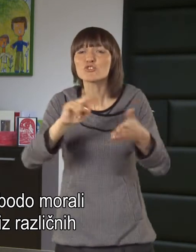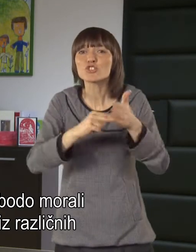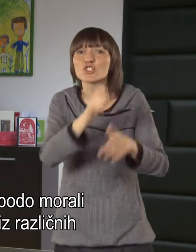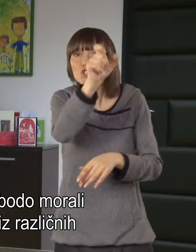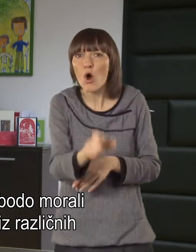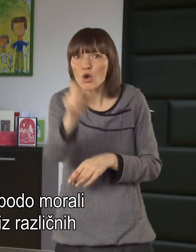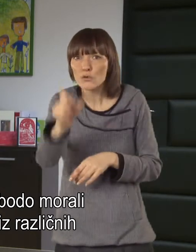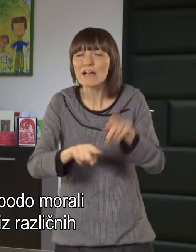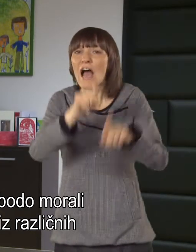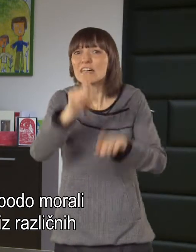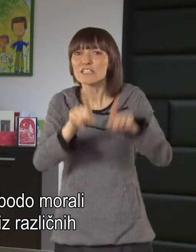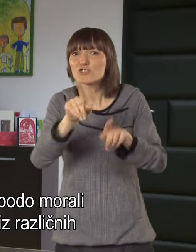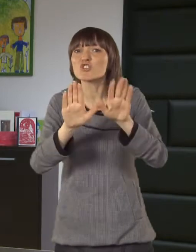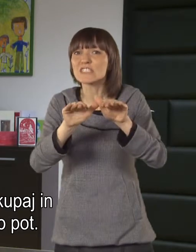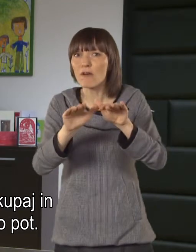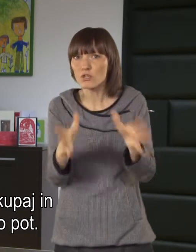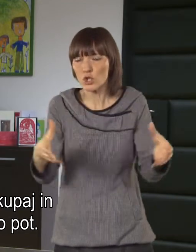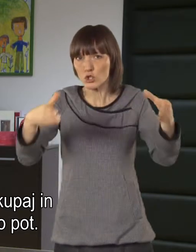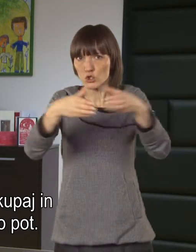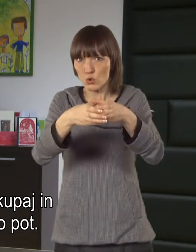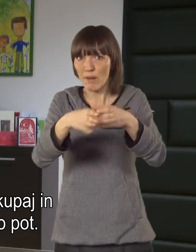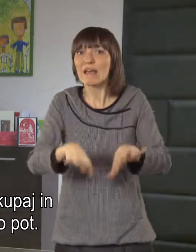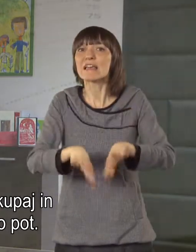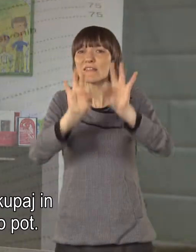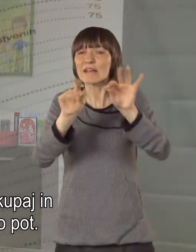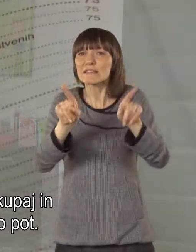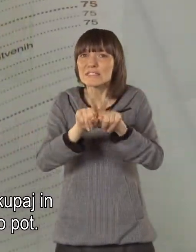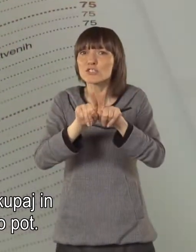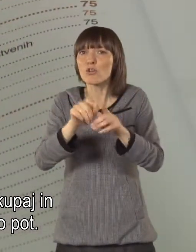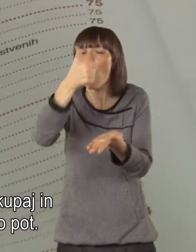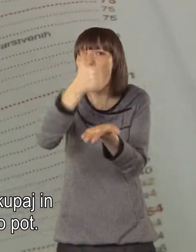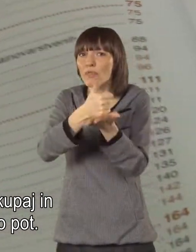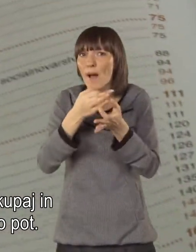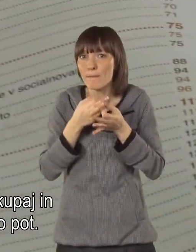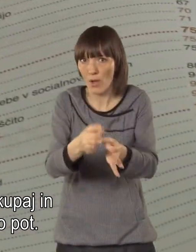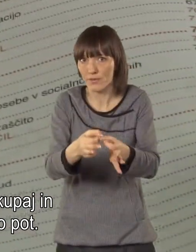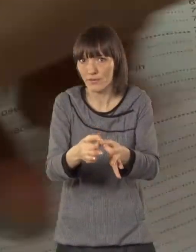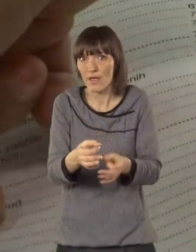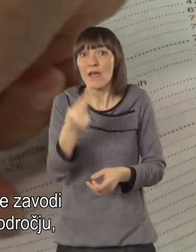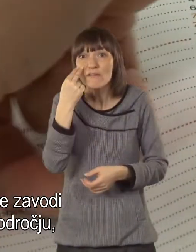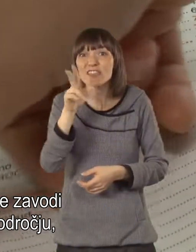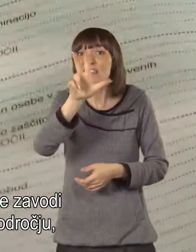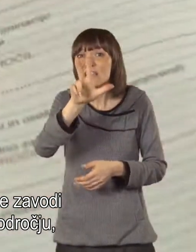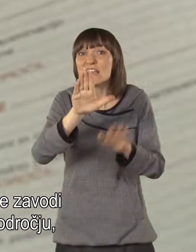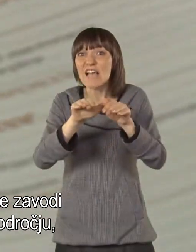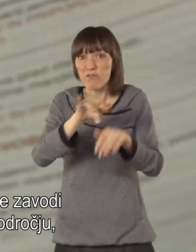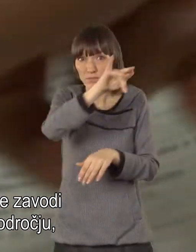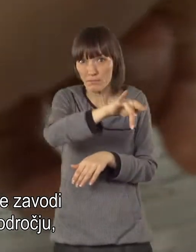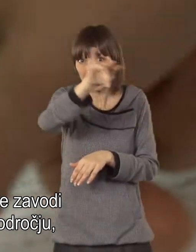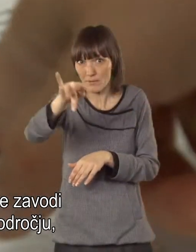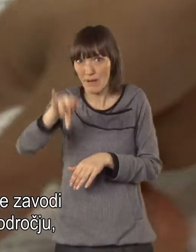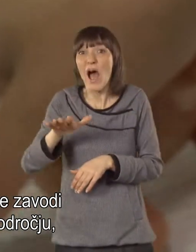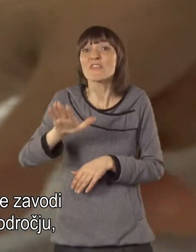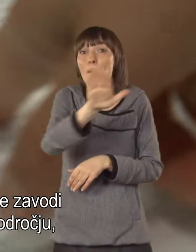različni strokovnjake iz različnih zavodov vstopiti skupaj in najdati isto skupno pot. Gledaj na to, da trije